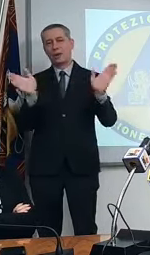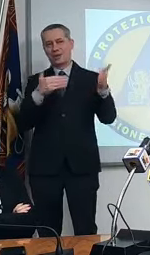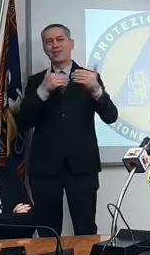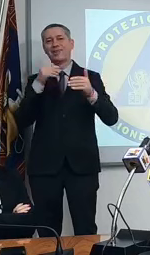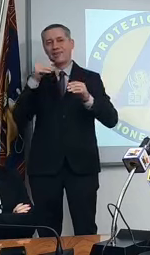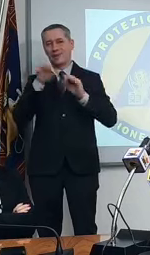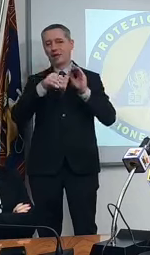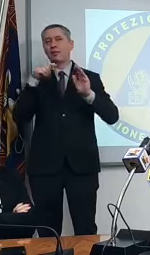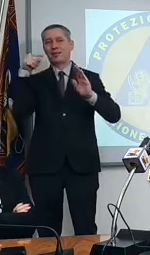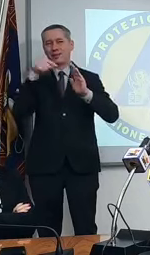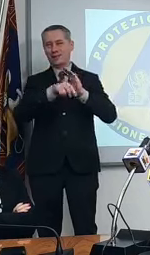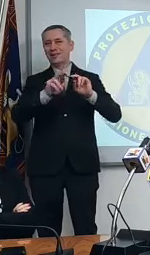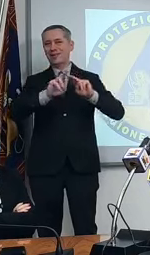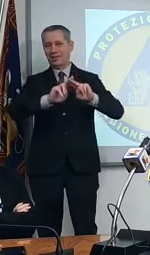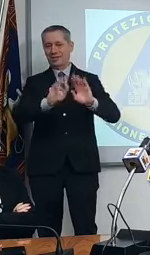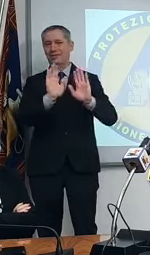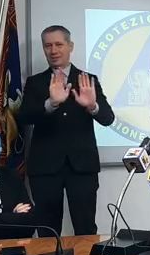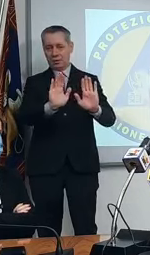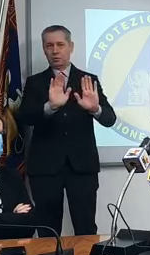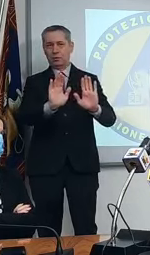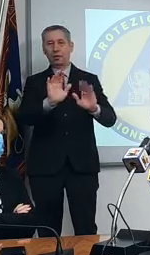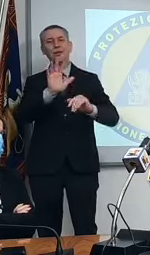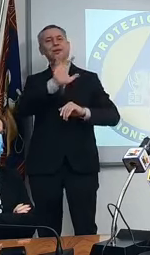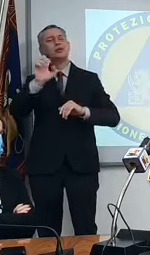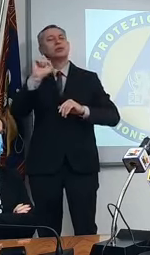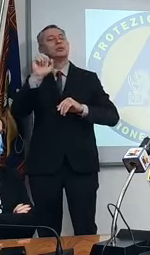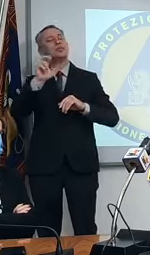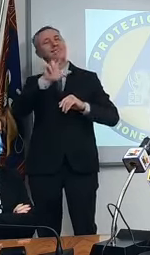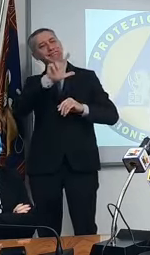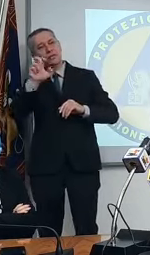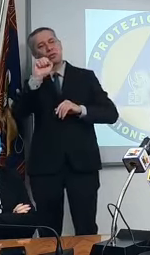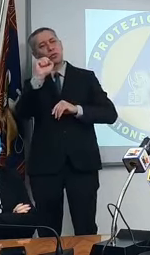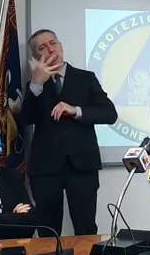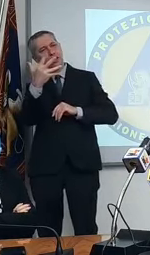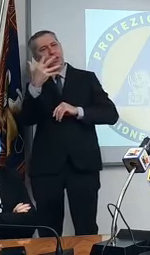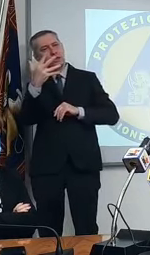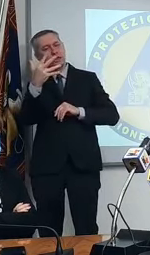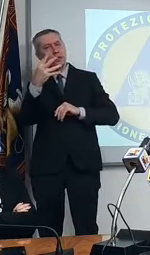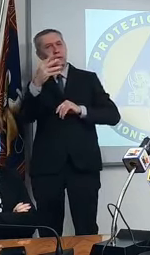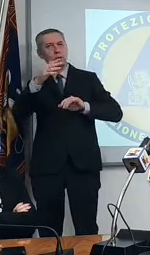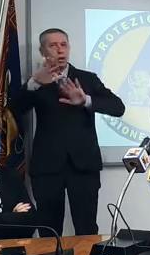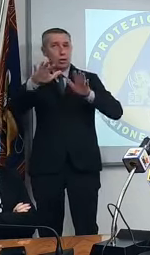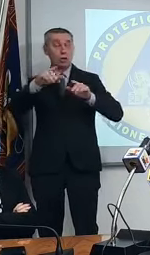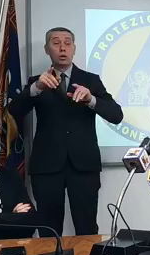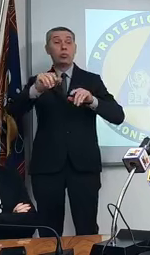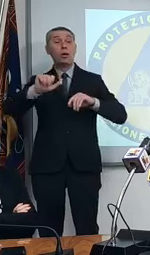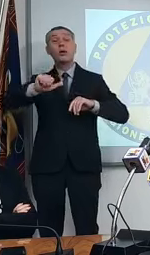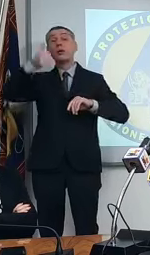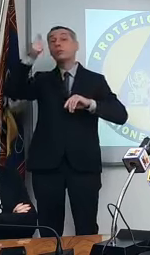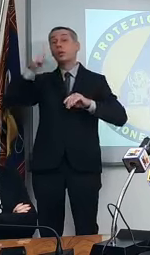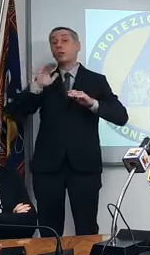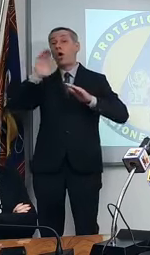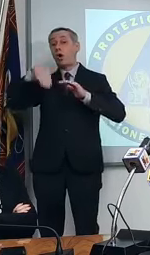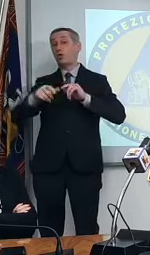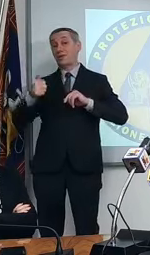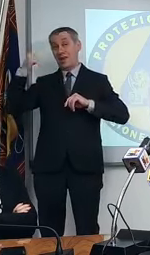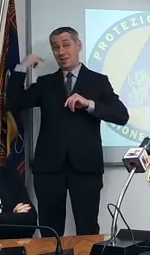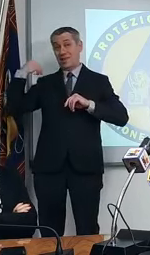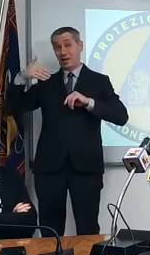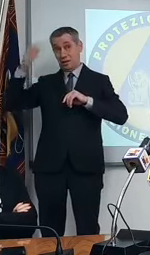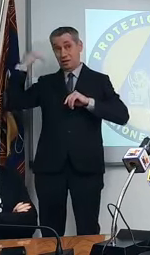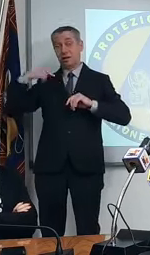315 persone sono sostanzialmente in linea quasi con quelle della prima ondata di marzo, non sono poche.